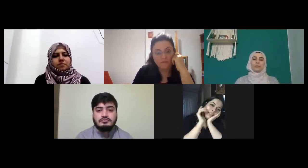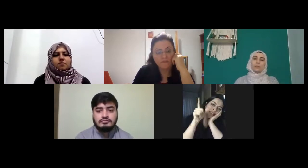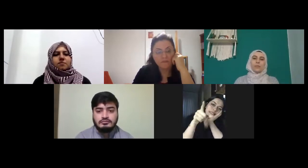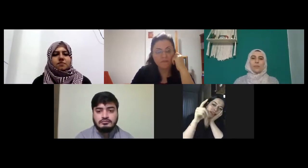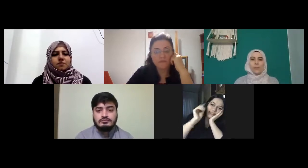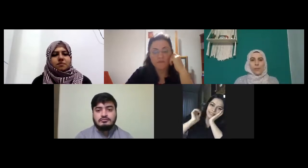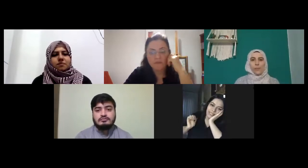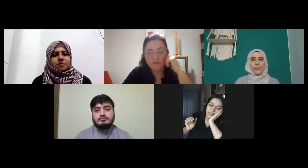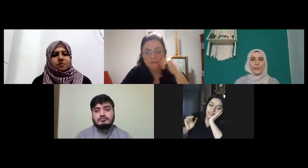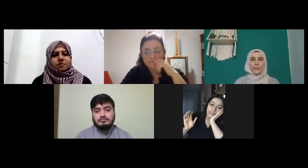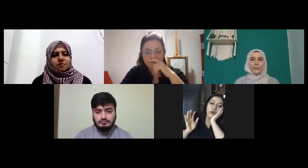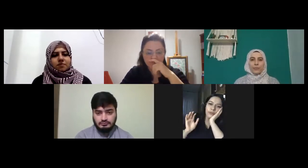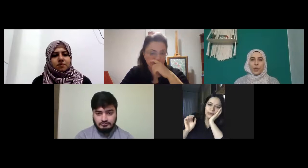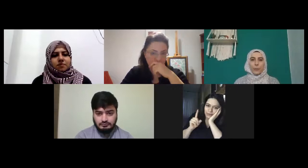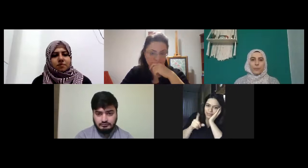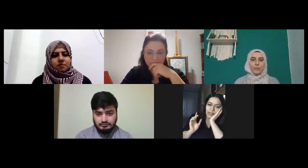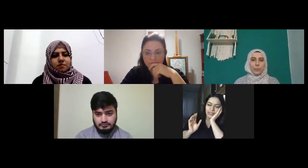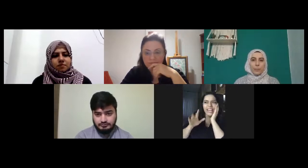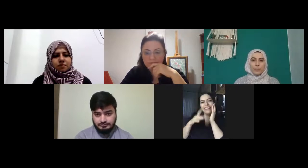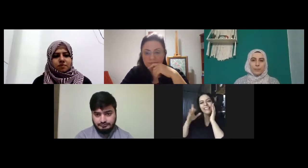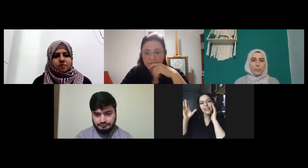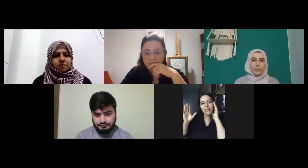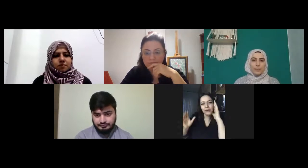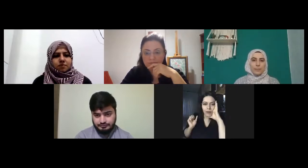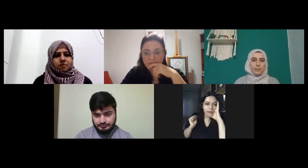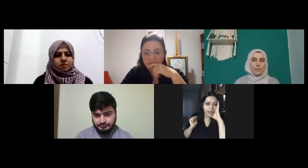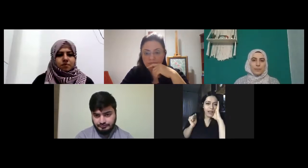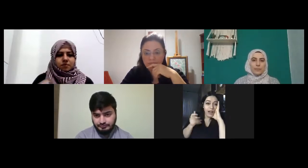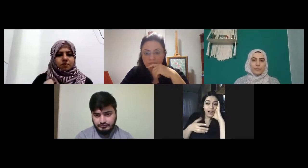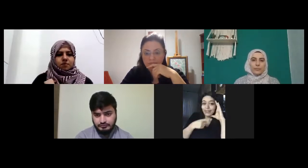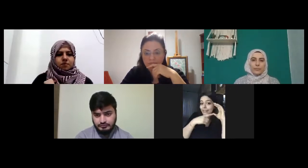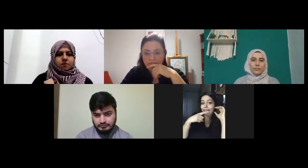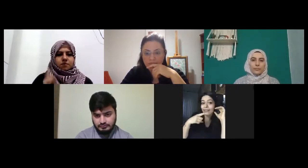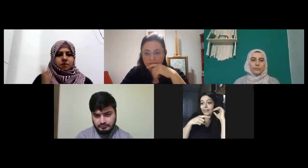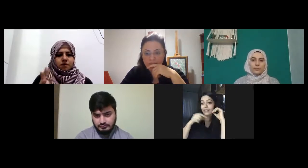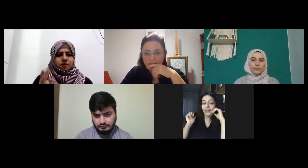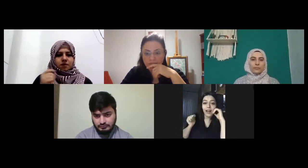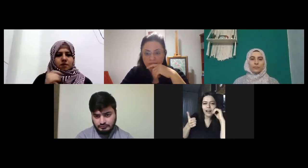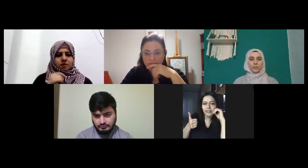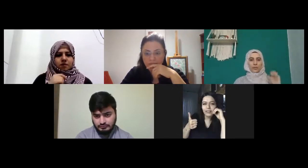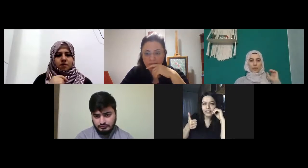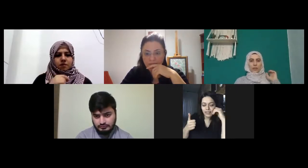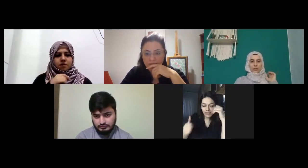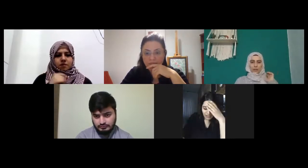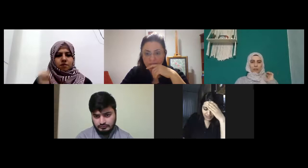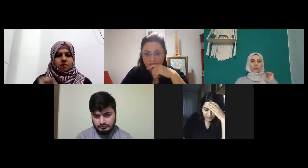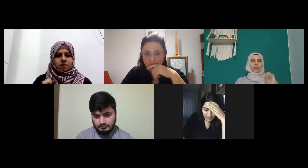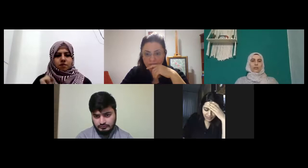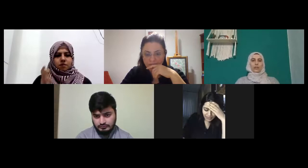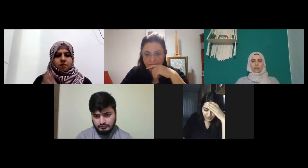sen şöyle yaparım sen kelime kelime ben de hangi hangi renk neydi ya